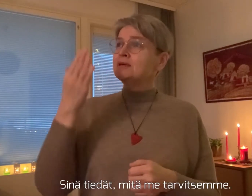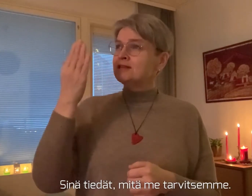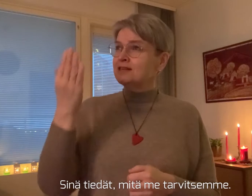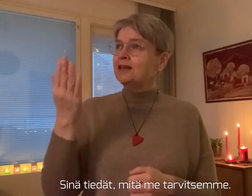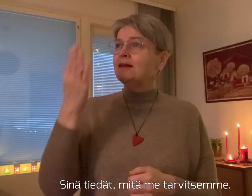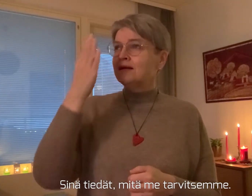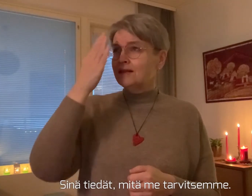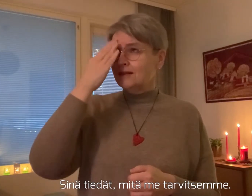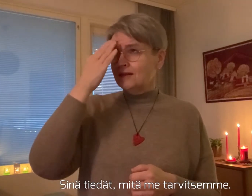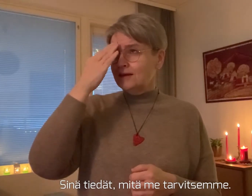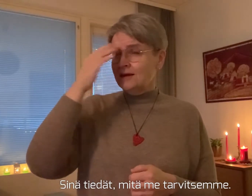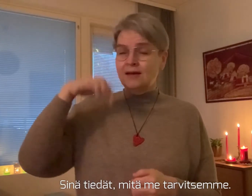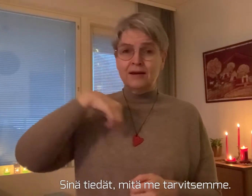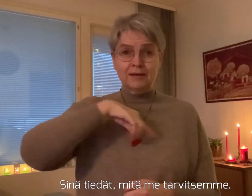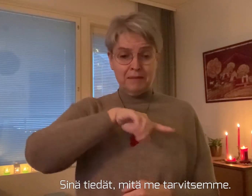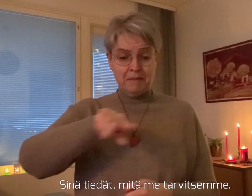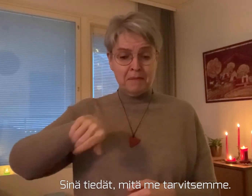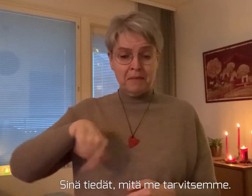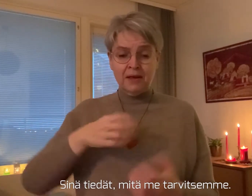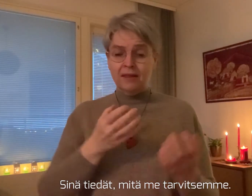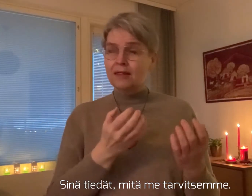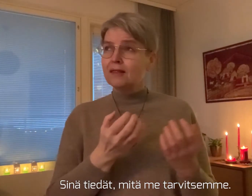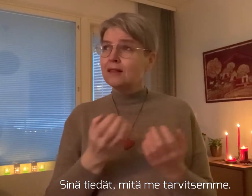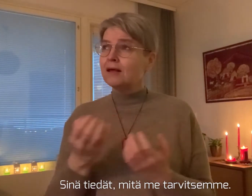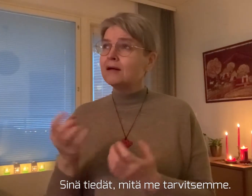Sinä tiedät, mitä me tarvitsemme.